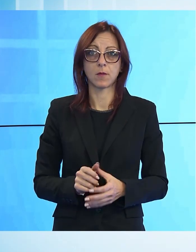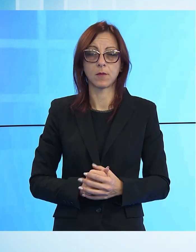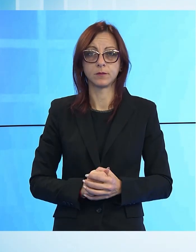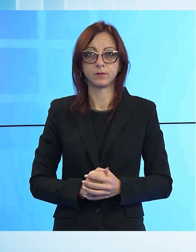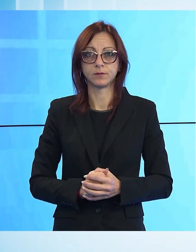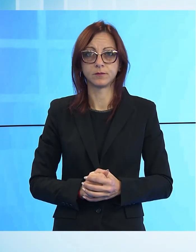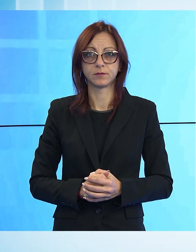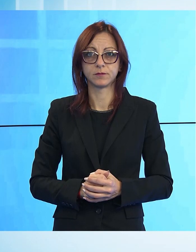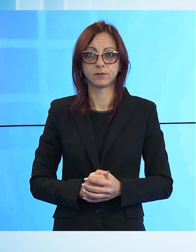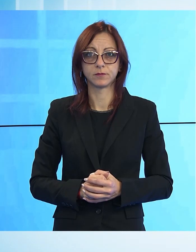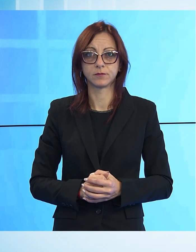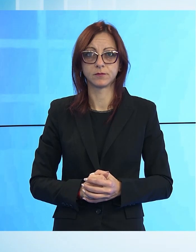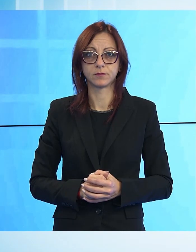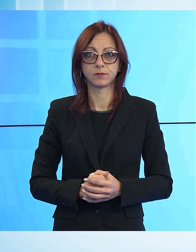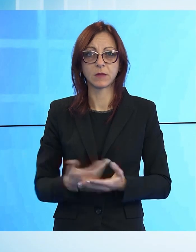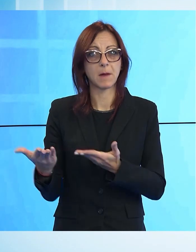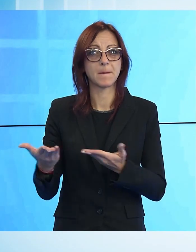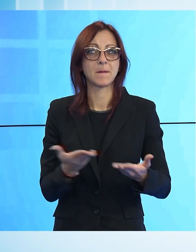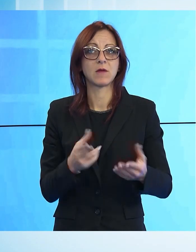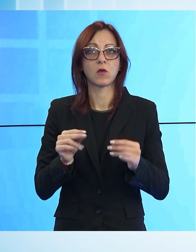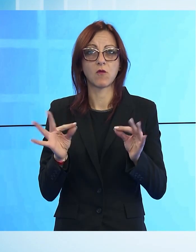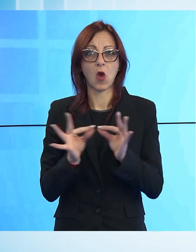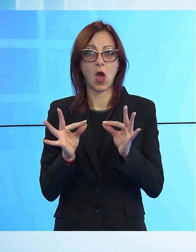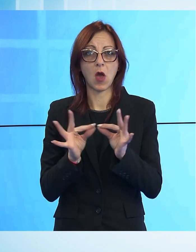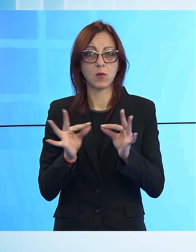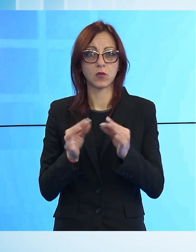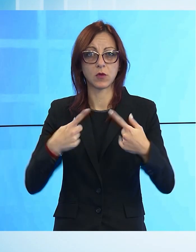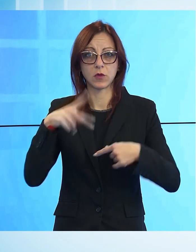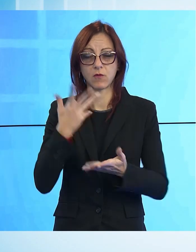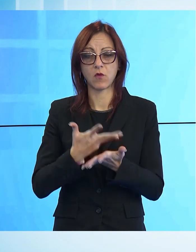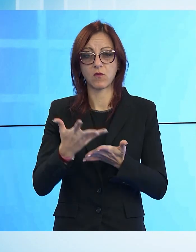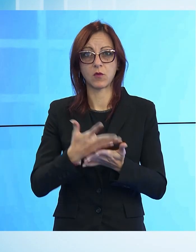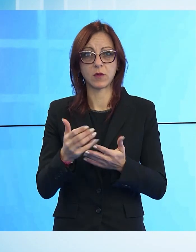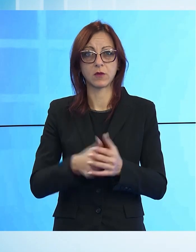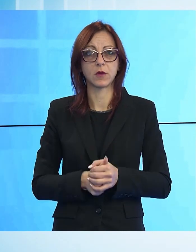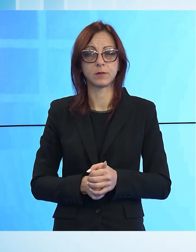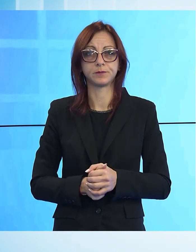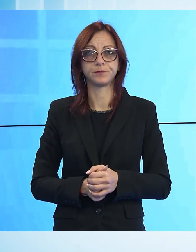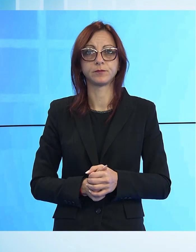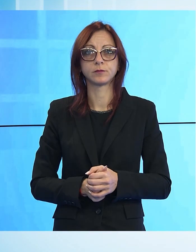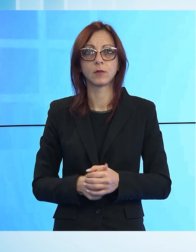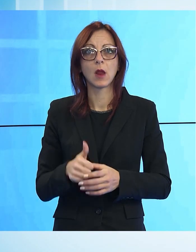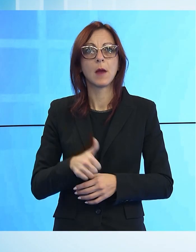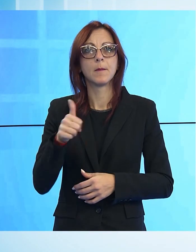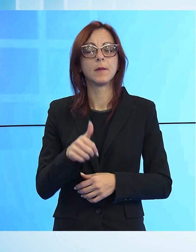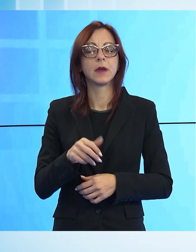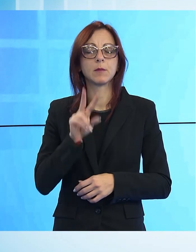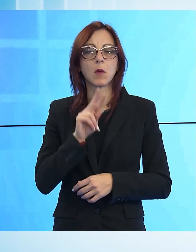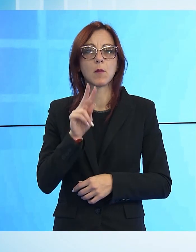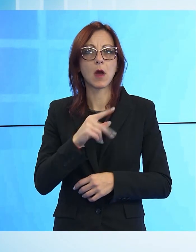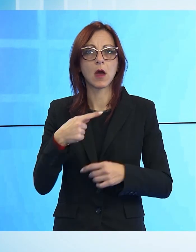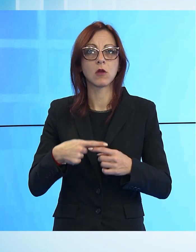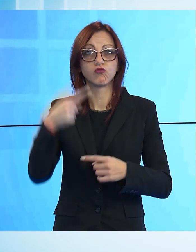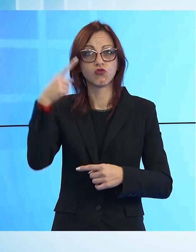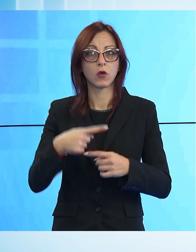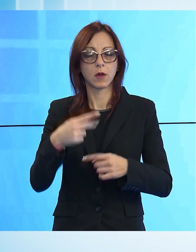Bentrovati, nuova edizione del TG Noi, dunque in primo piano la giornata della commemorazione